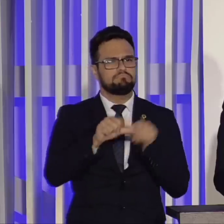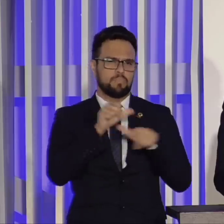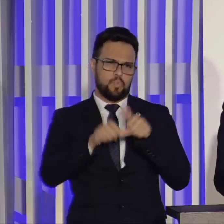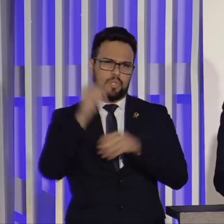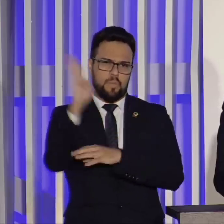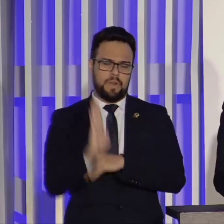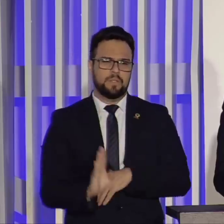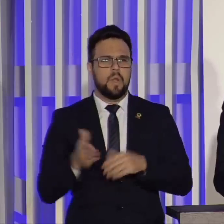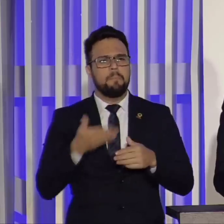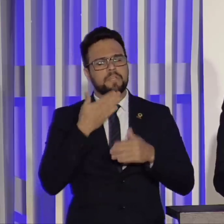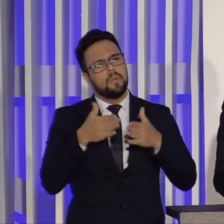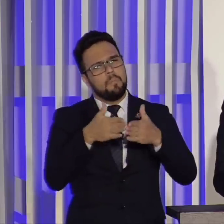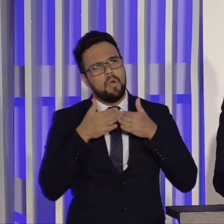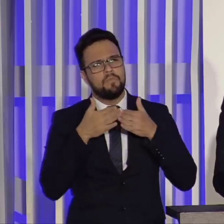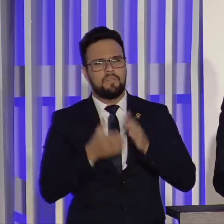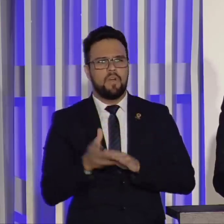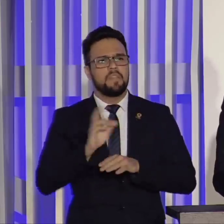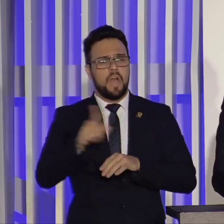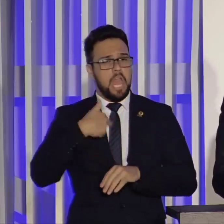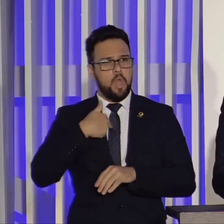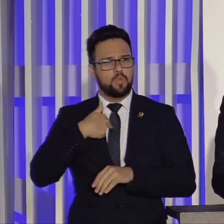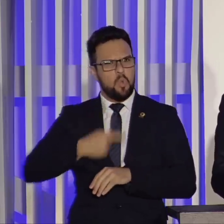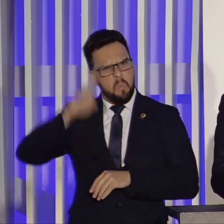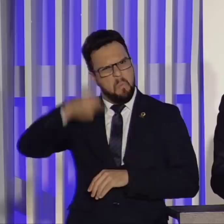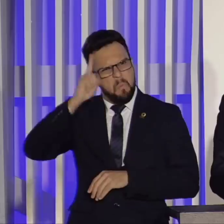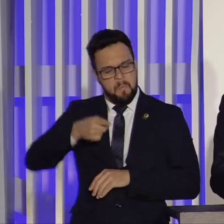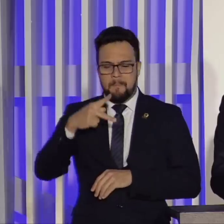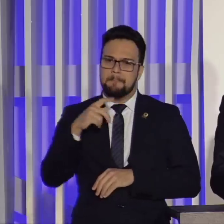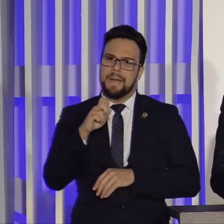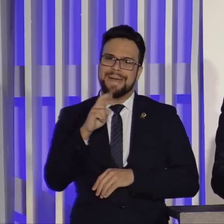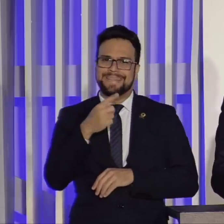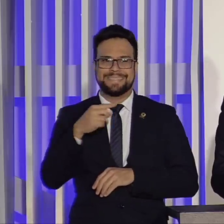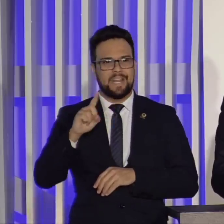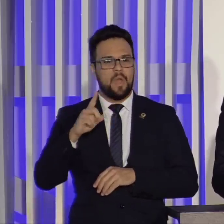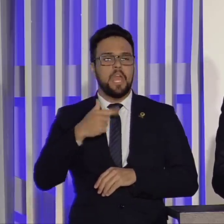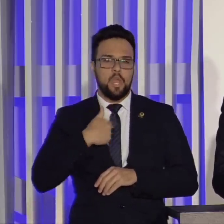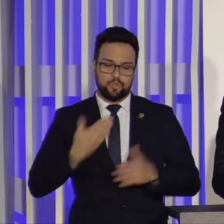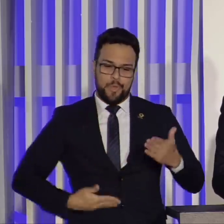Por favor, não me encarem como patrão de vocês, é o contrário, eu sou o empregado de vocês.